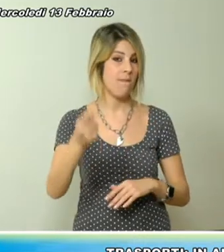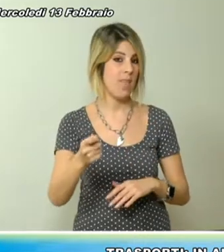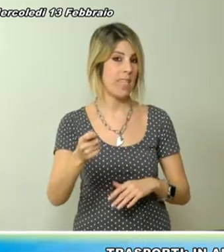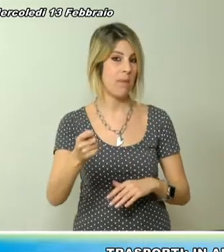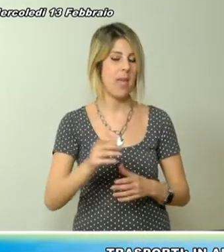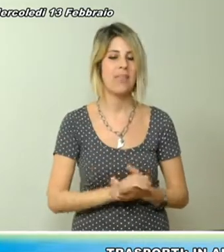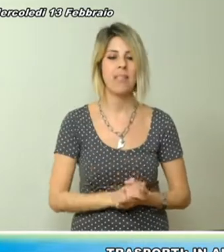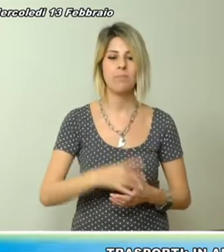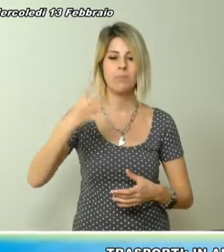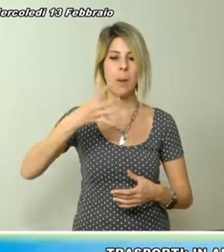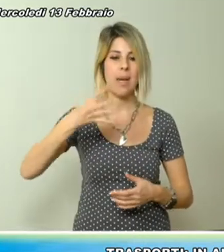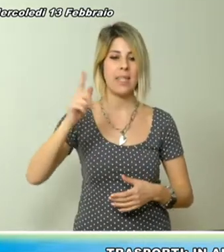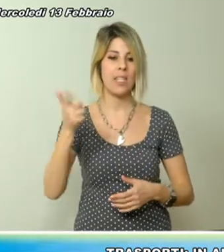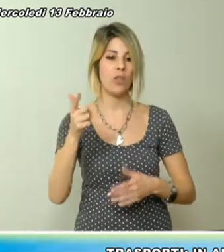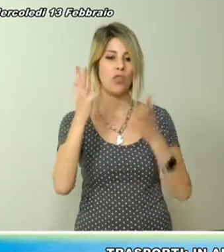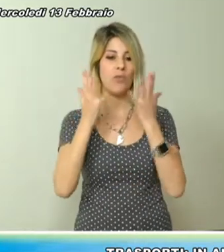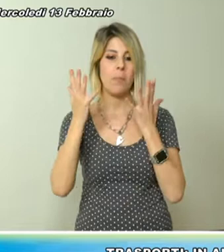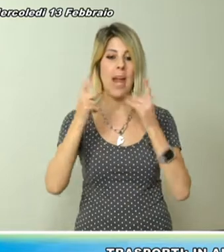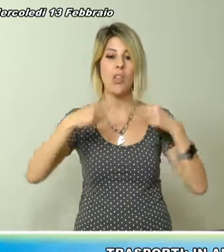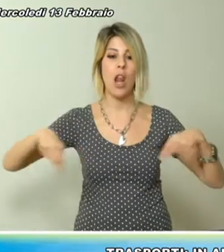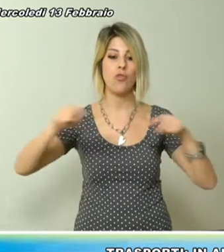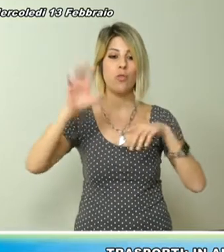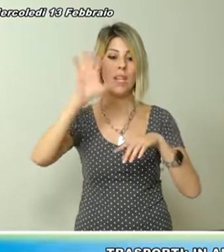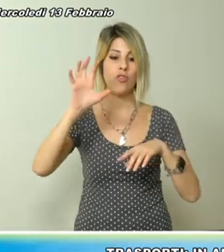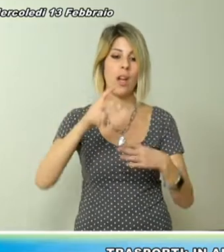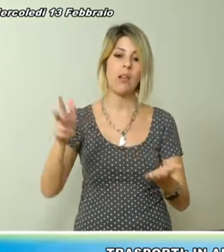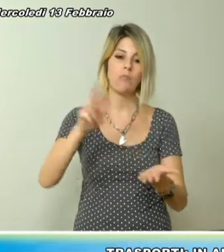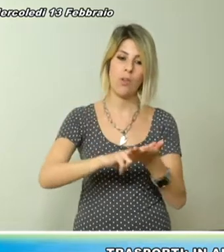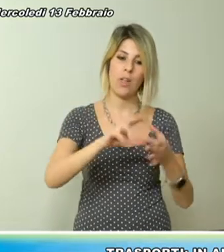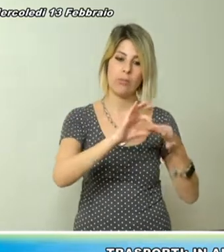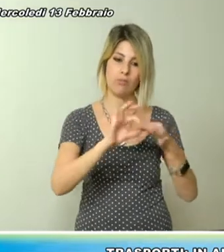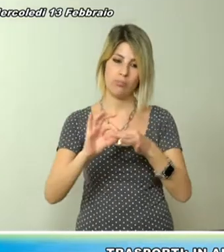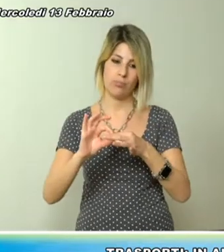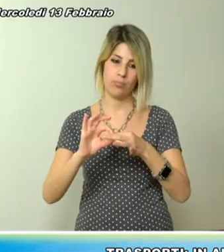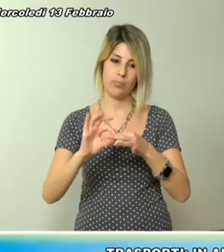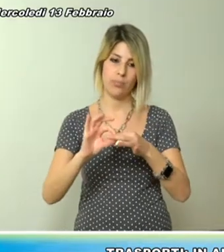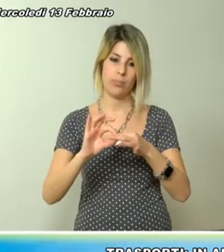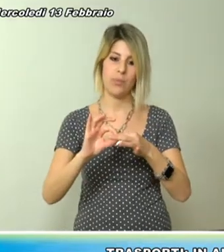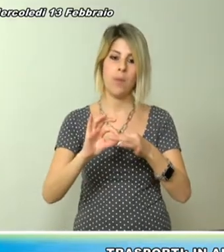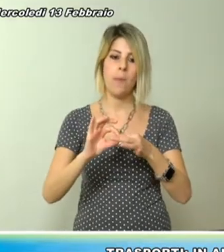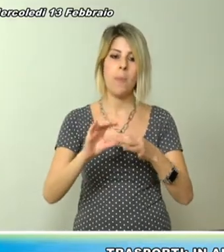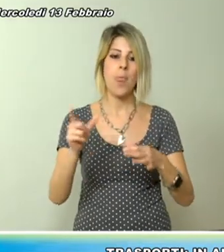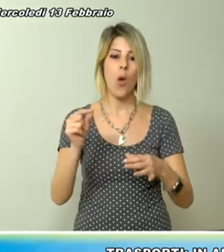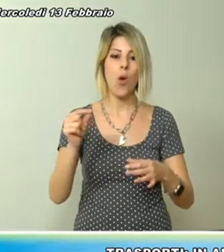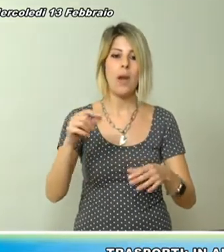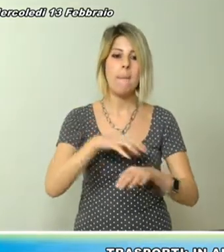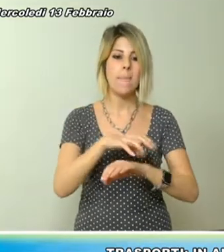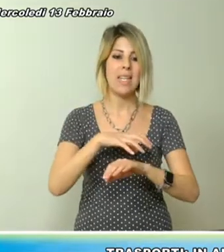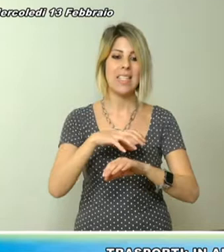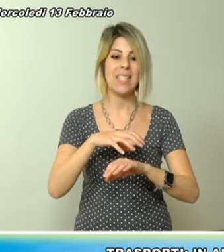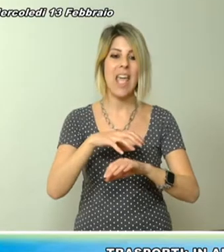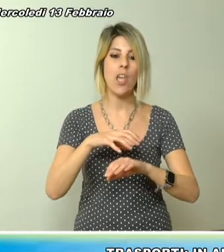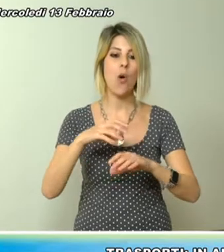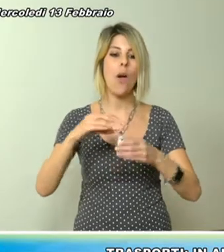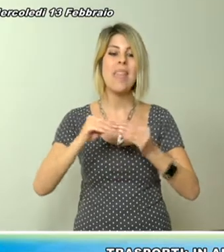Martedì 12 febbraio la Giunta regionale ha approvato la convenzione tra l'esecutivo e il Ministero delle